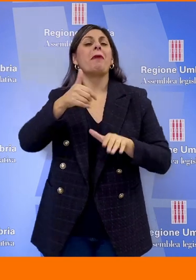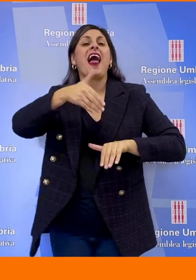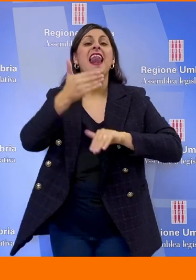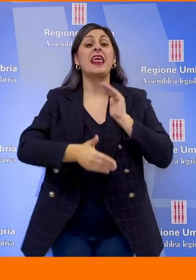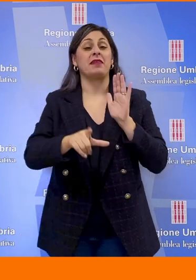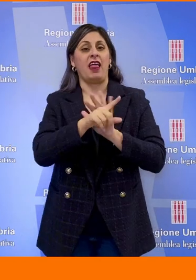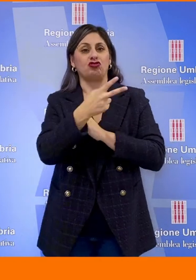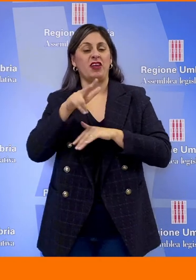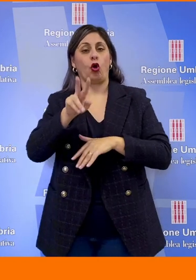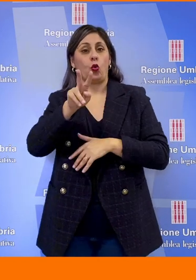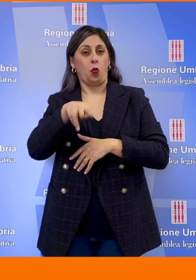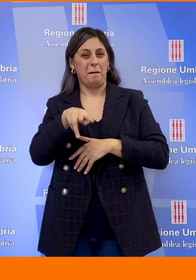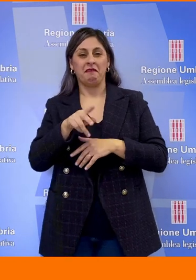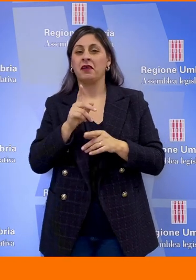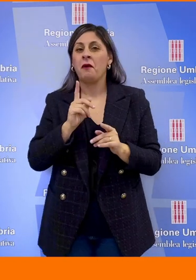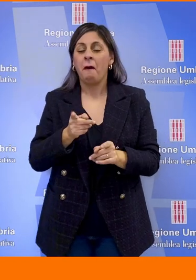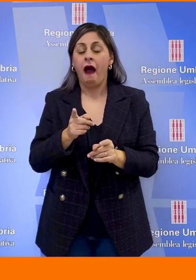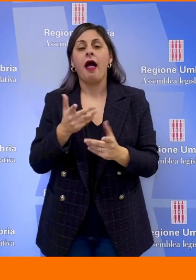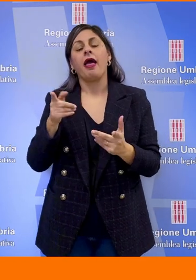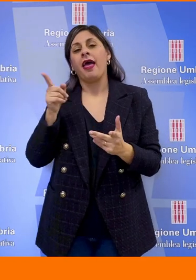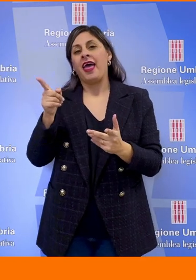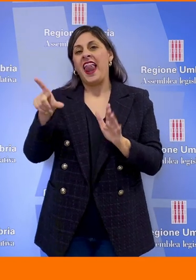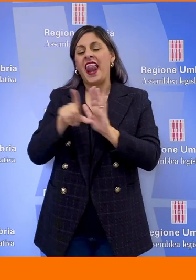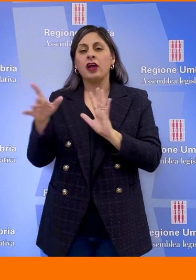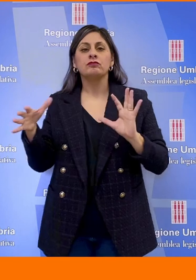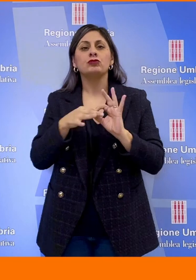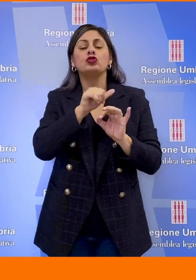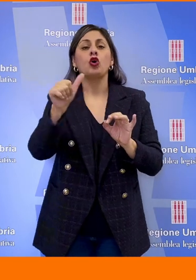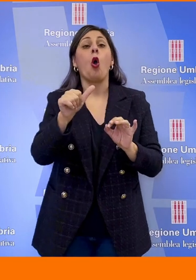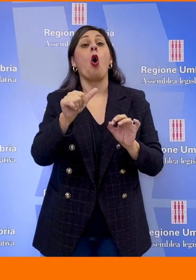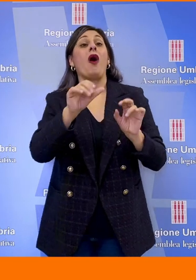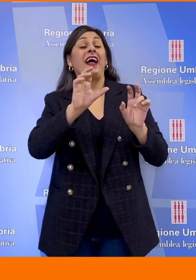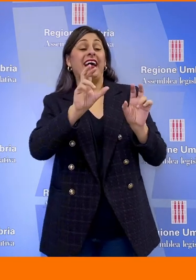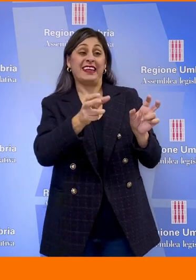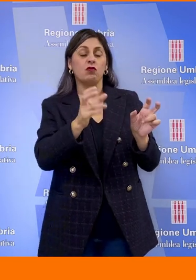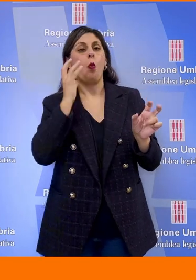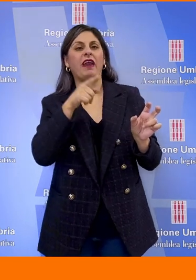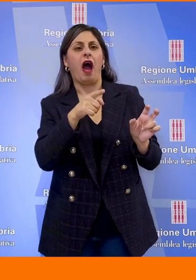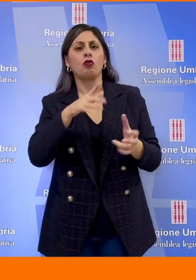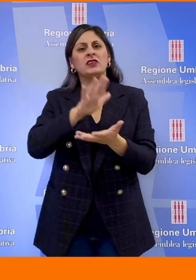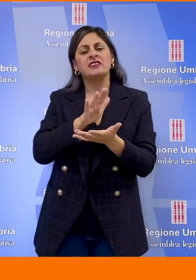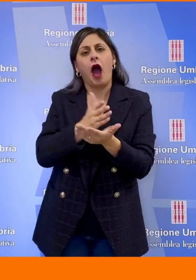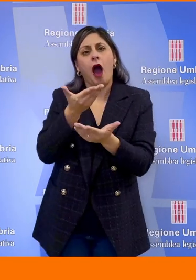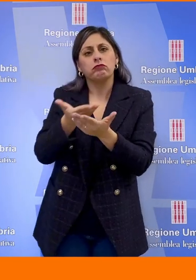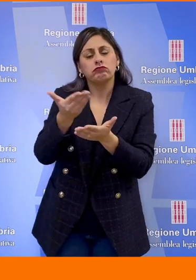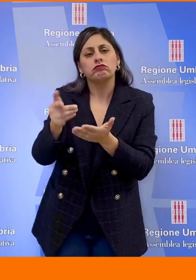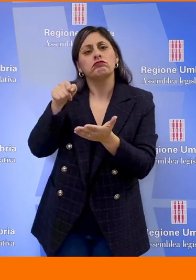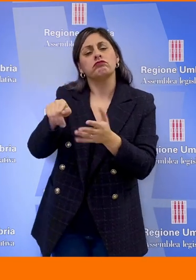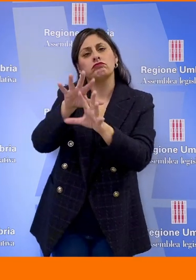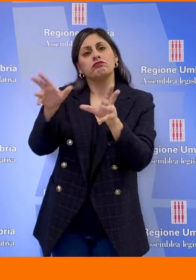2000 cioè il fatto che essa si riferisce solo al mezzo radio televisivo la stampa quotidiana e periodica è considerata l'articolo 7 in relazione